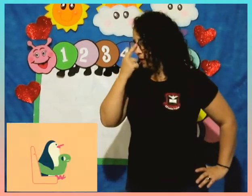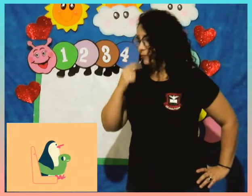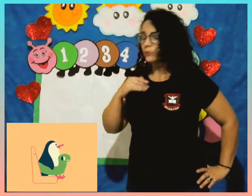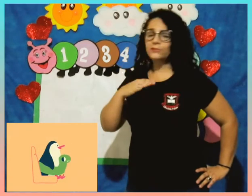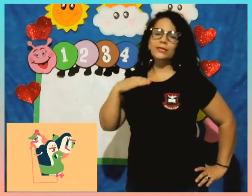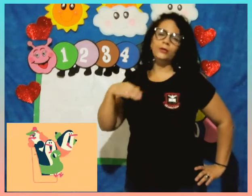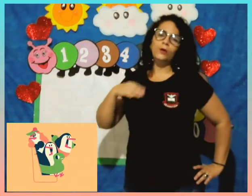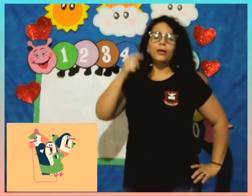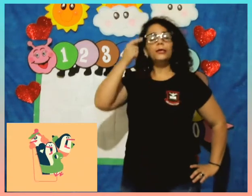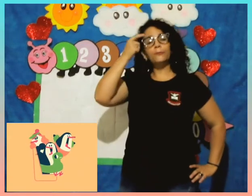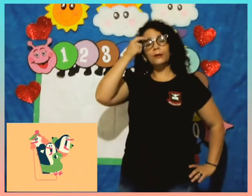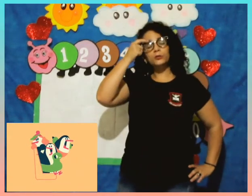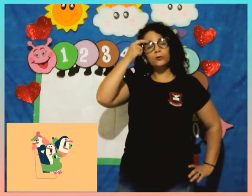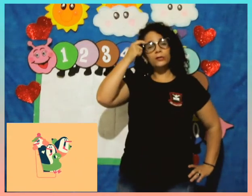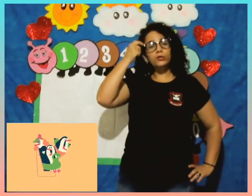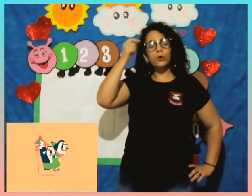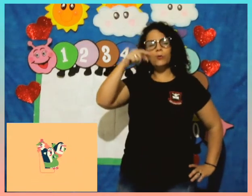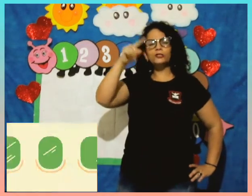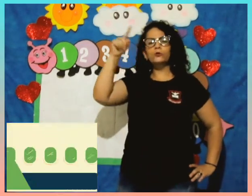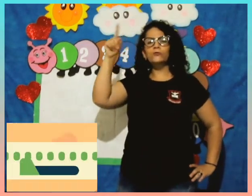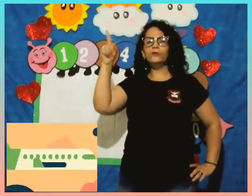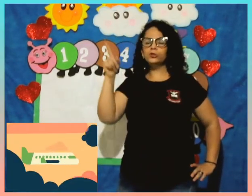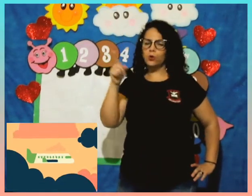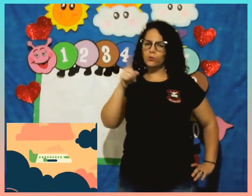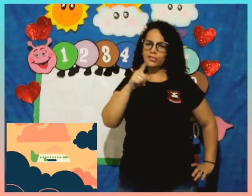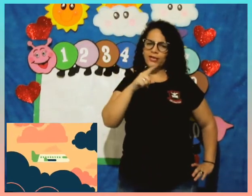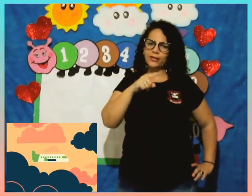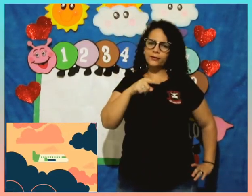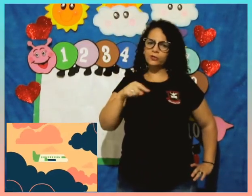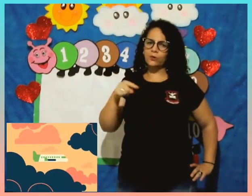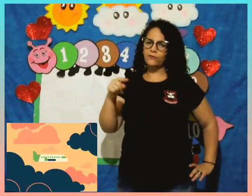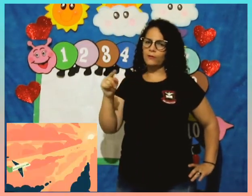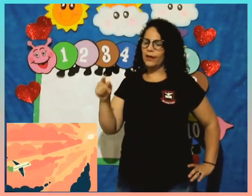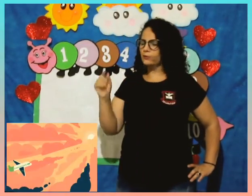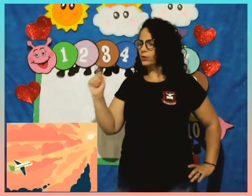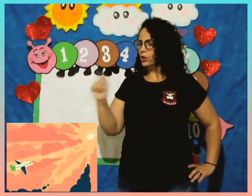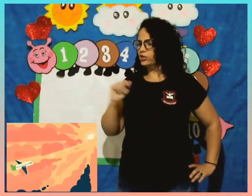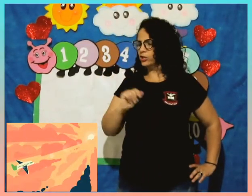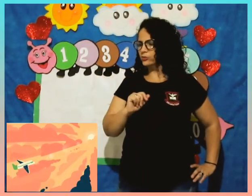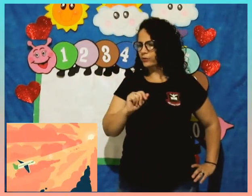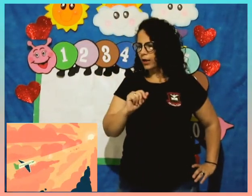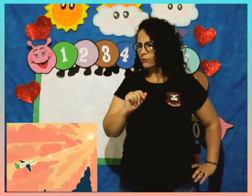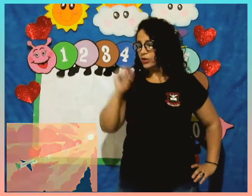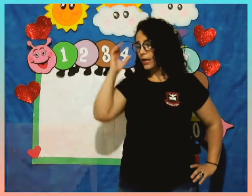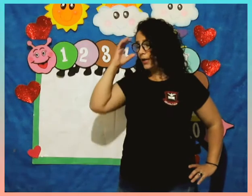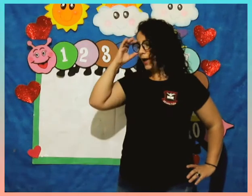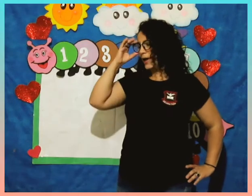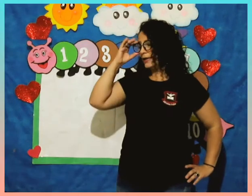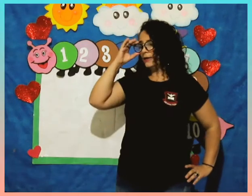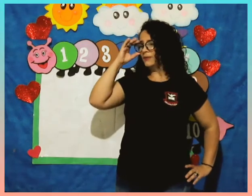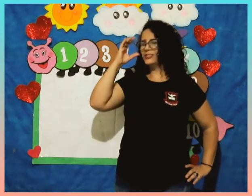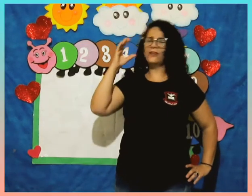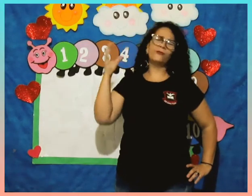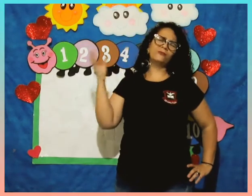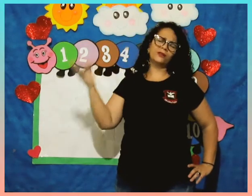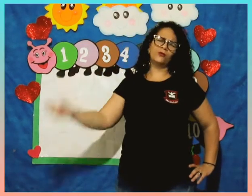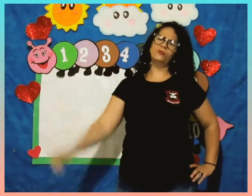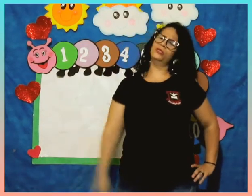aviãozinho que passou e deixou umas nuvens com as letras do alfabeto que nós já estudamos. Aí, mas está faltando algumas